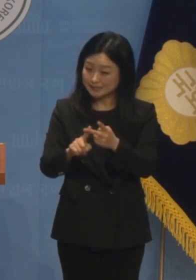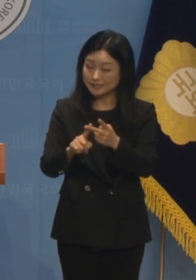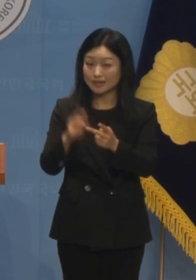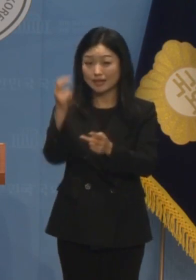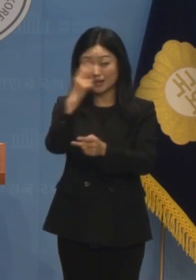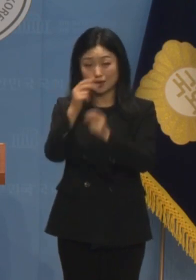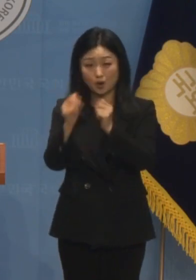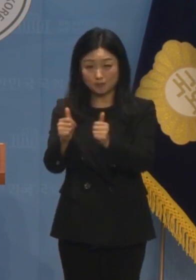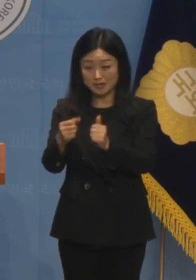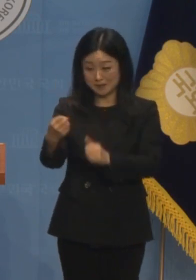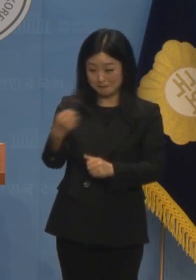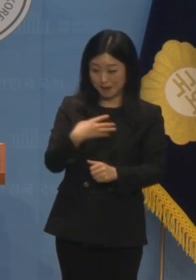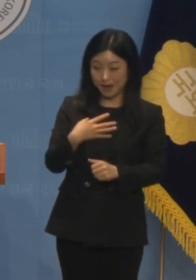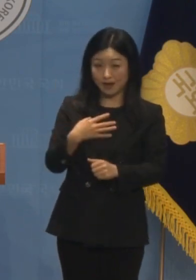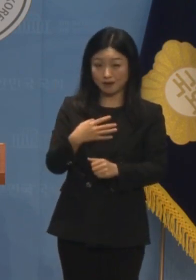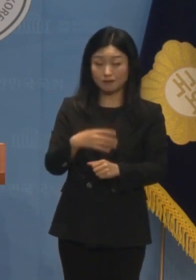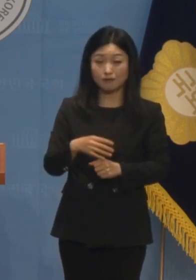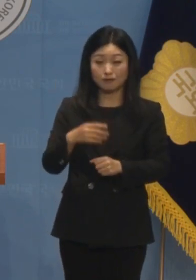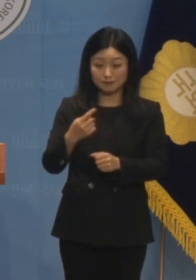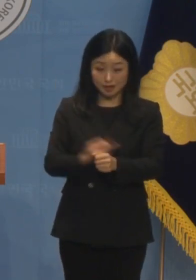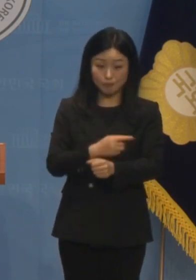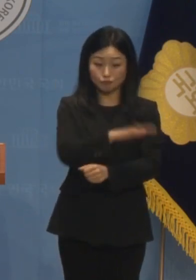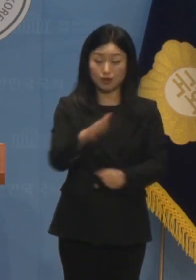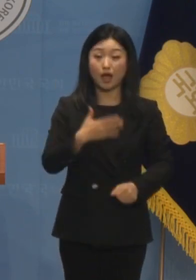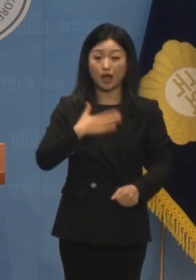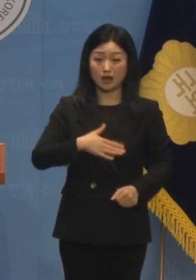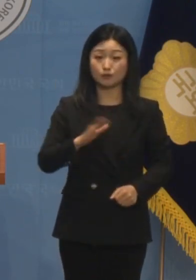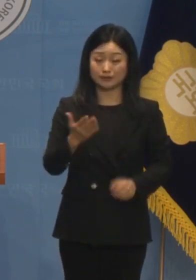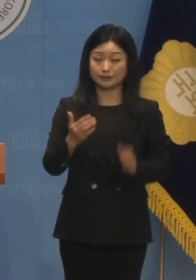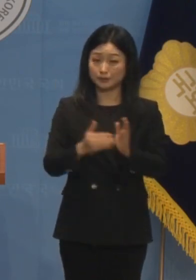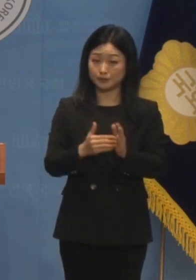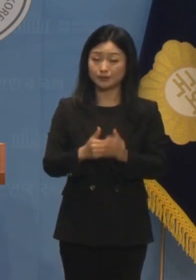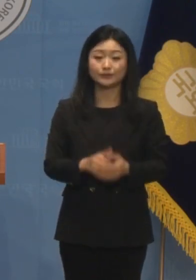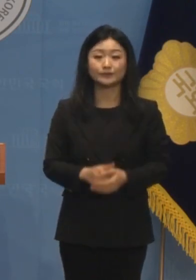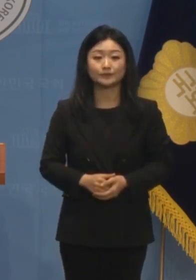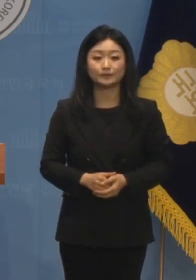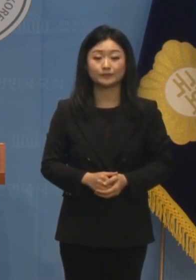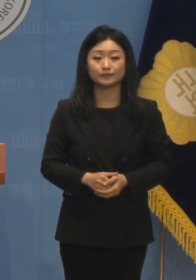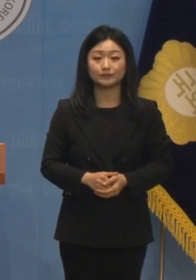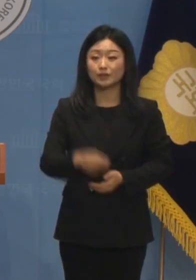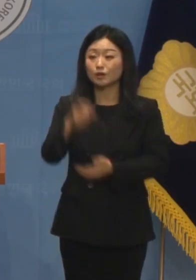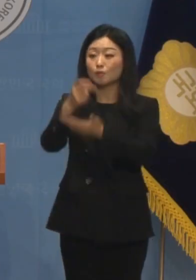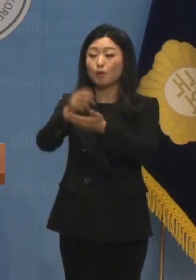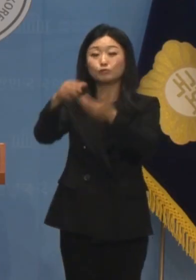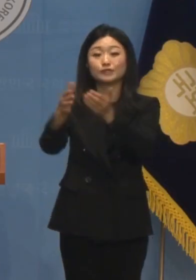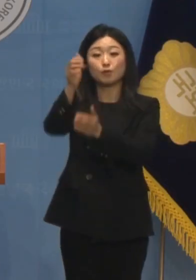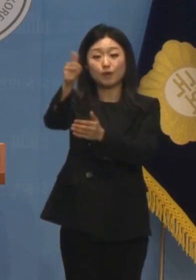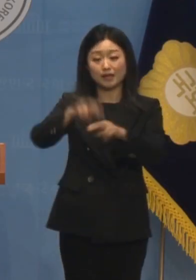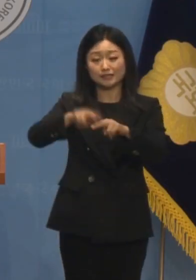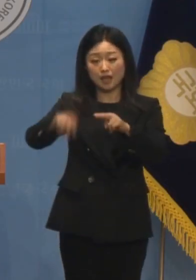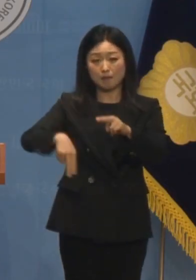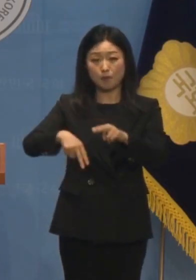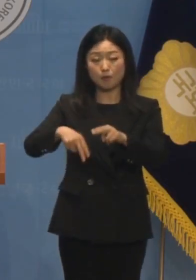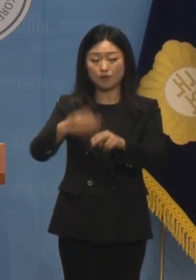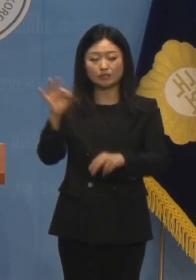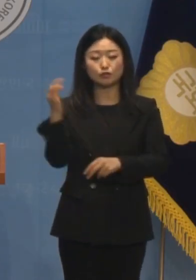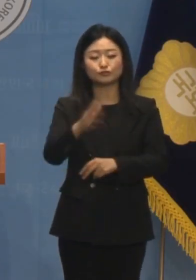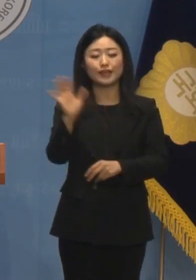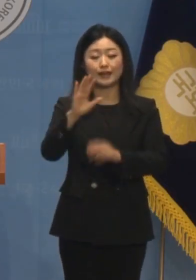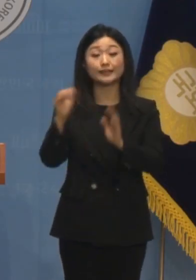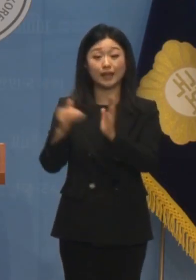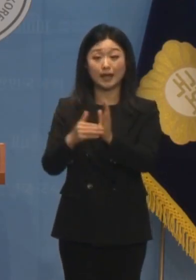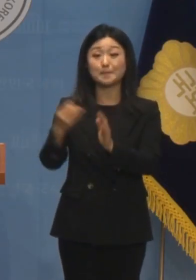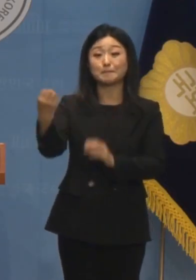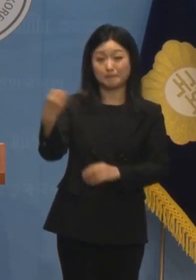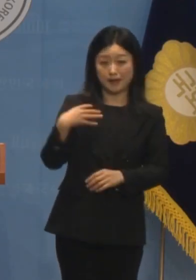흘리지 않았다면 언론은 알 수가 없습니다. 박 장관은 사표를 수리하지 않았다고 대답을 했습니다.